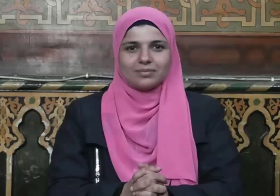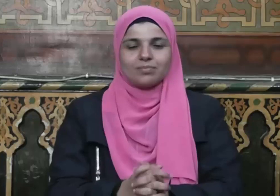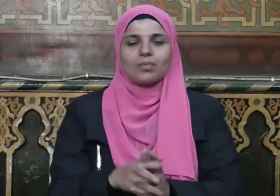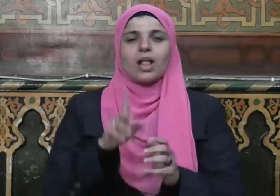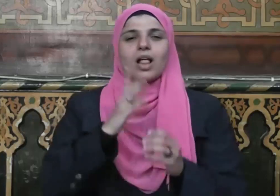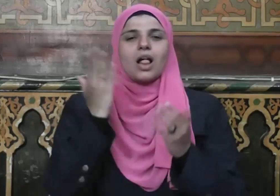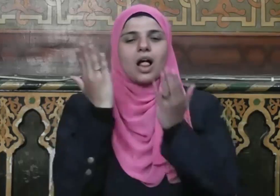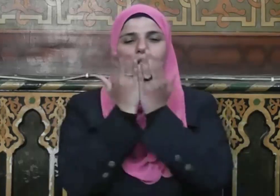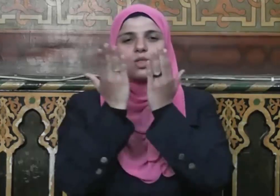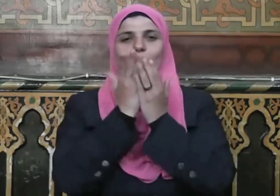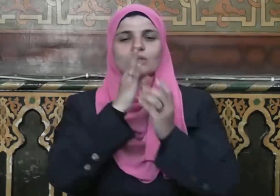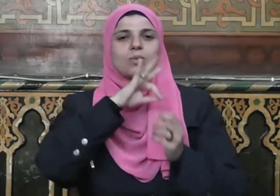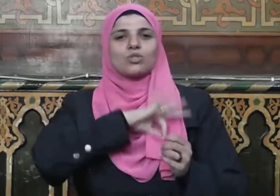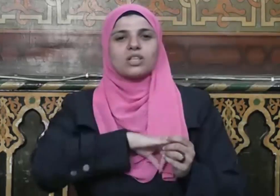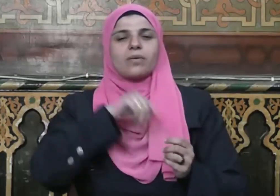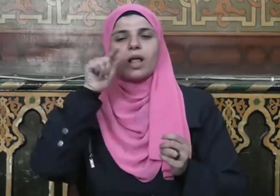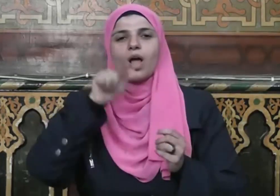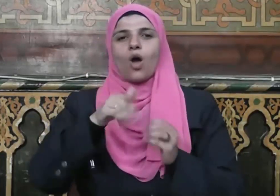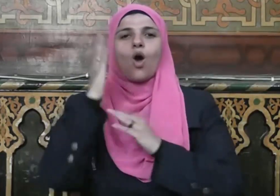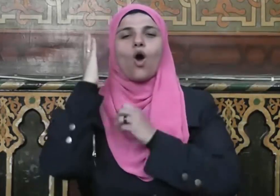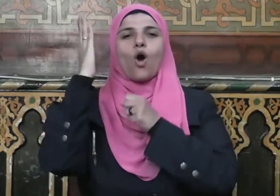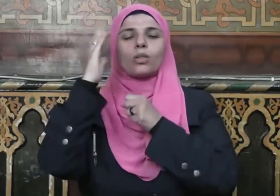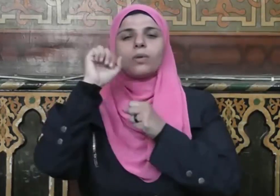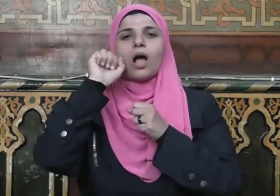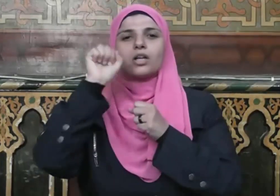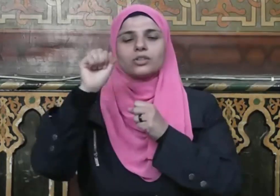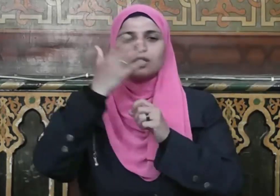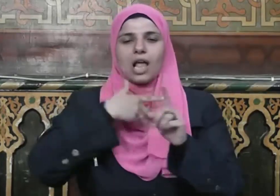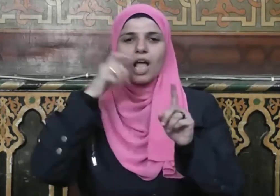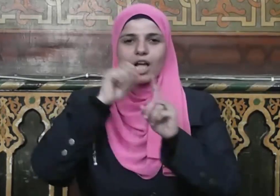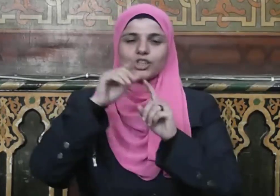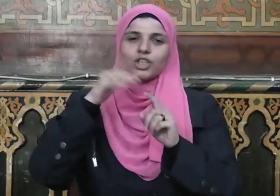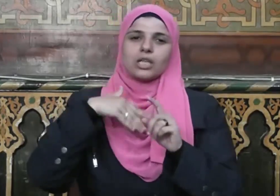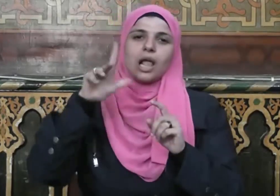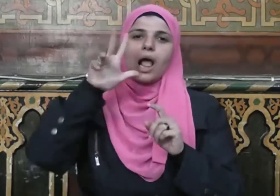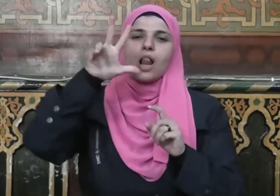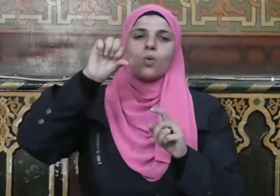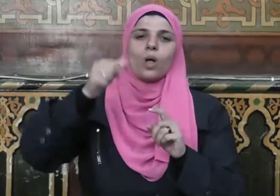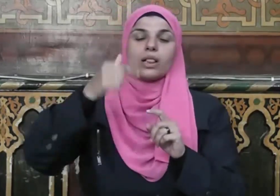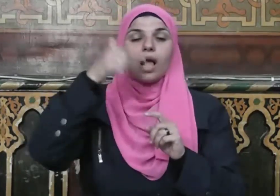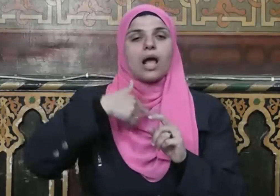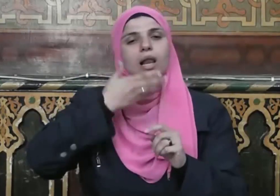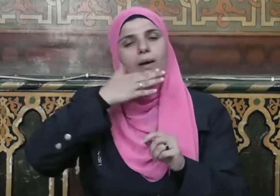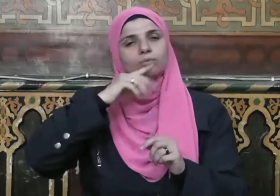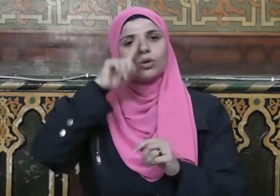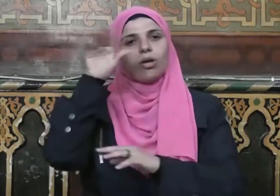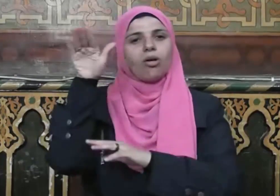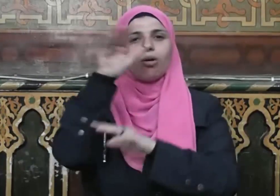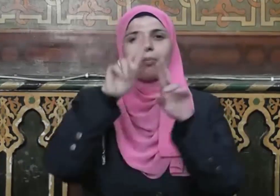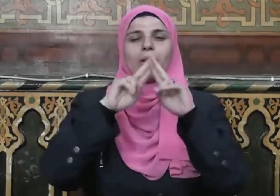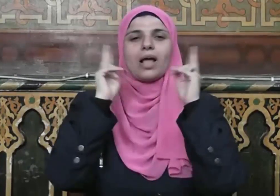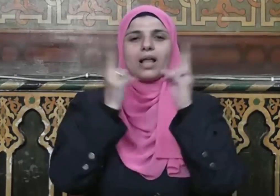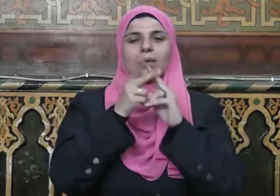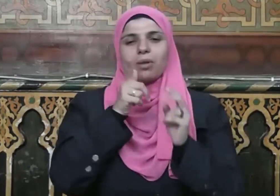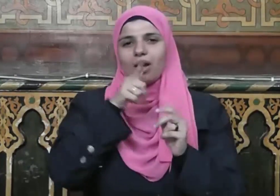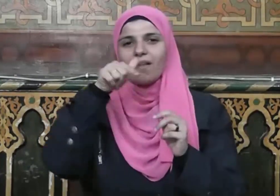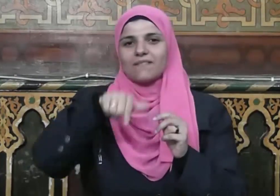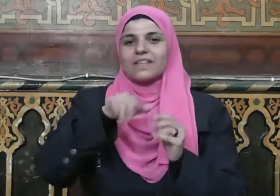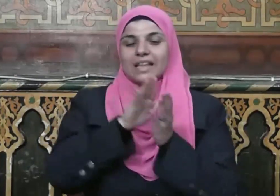الدروس المستفاذة من خطبة حجة الوداع الحمد لله رب العالمين القائل في